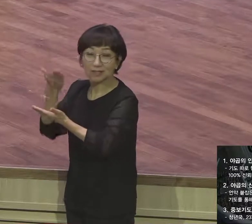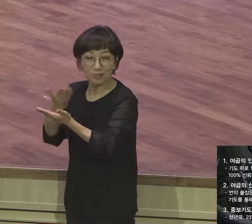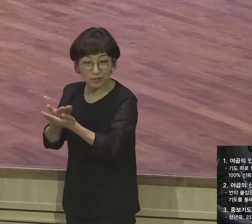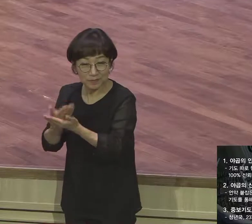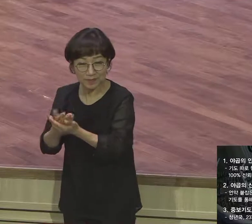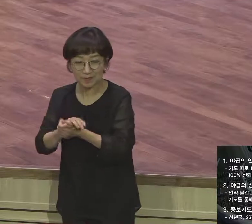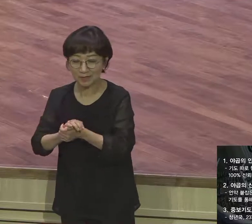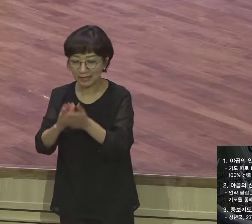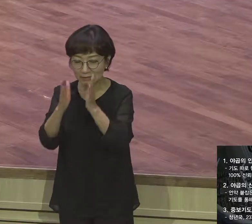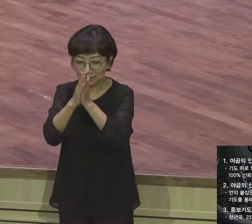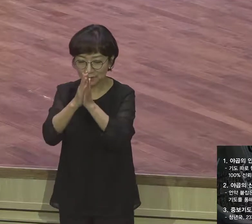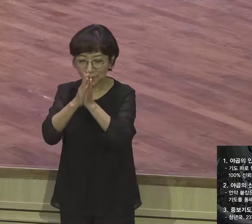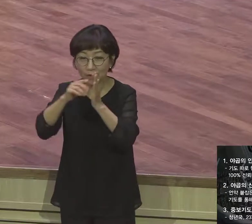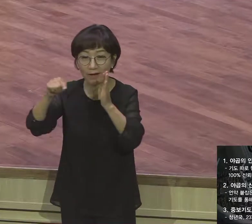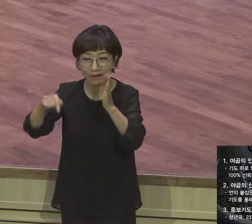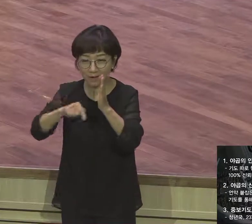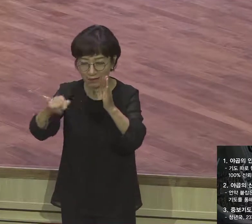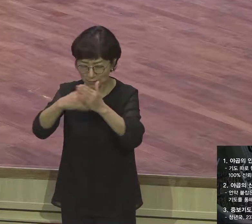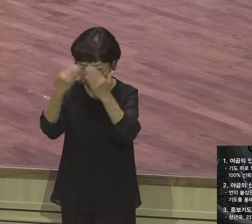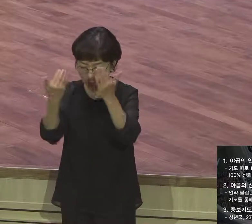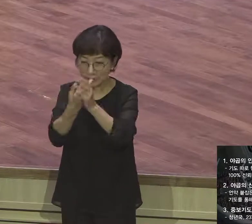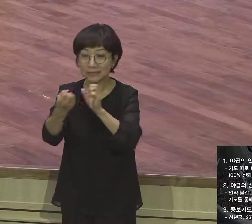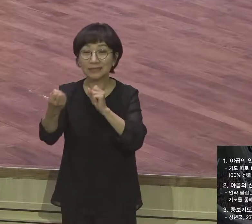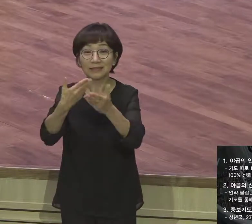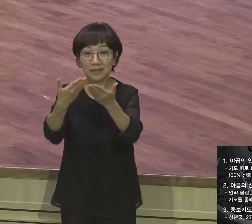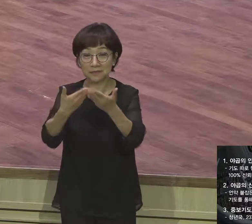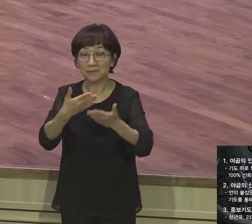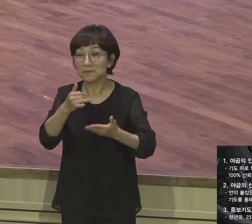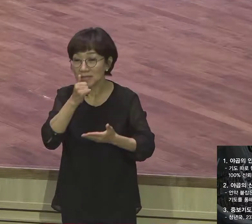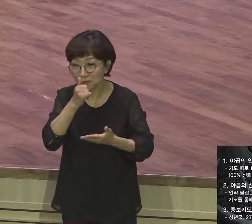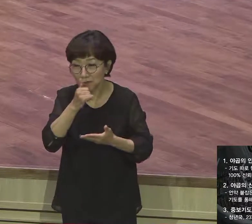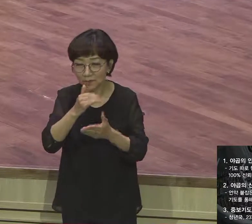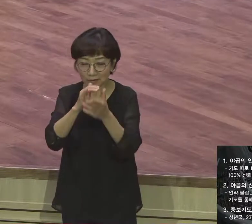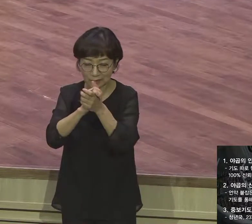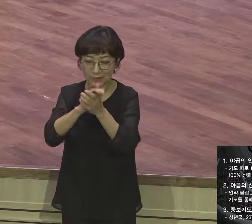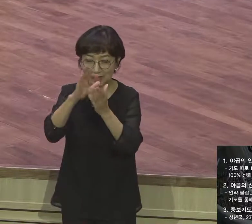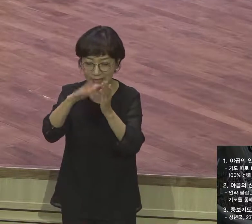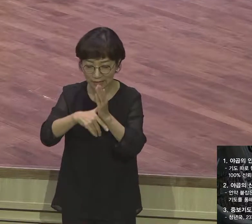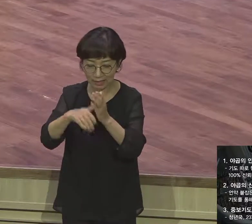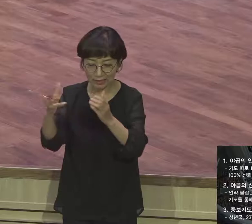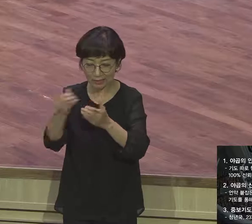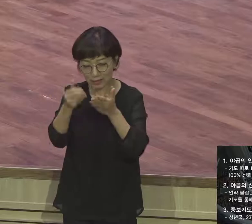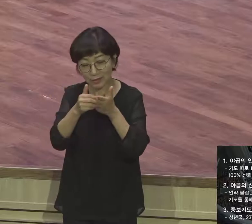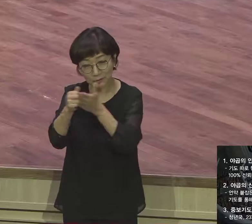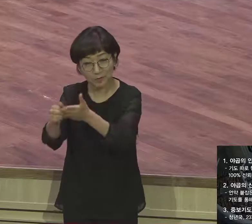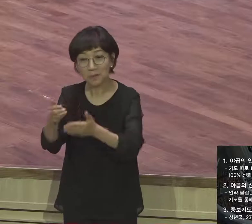답이 다 있습니다 기도해야 성령이 더 받습니다 기도해야 하나님 뜻을 발견합니다 주여 회천 기도하겠습니다